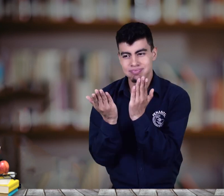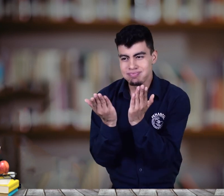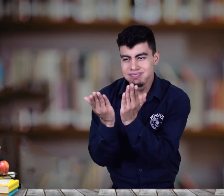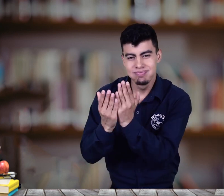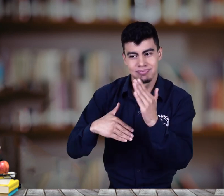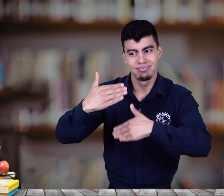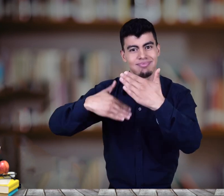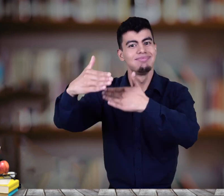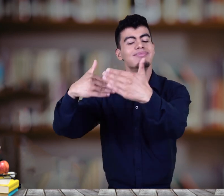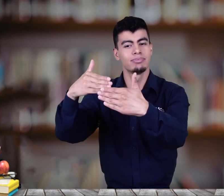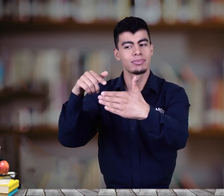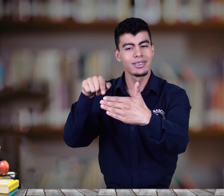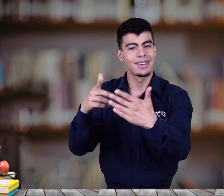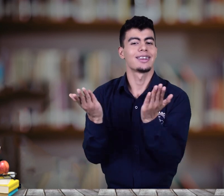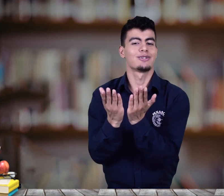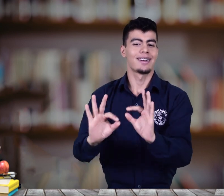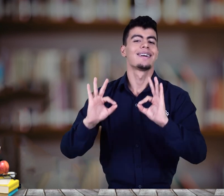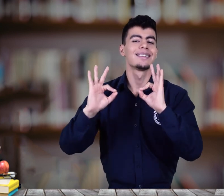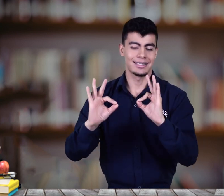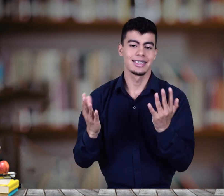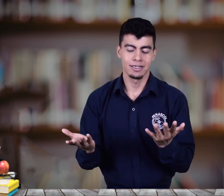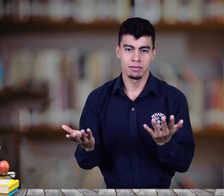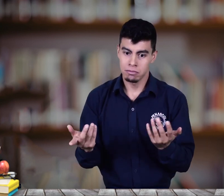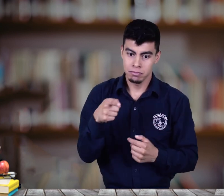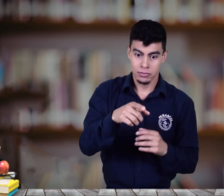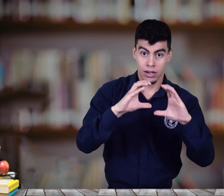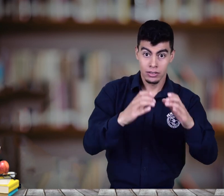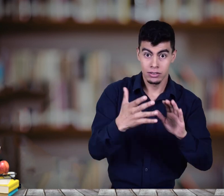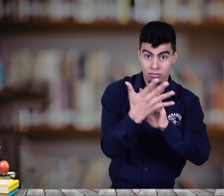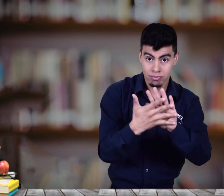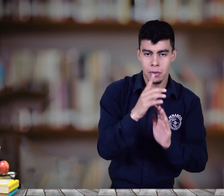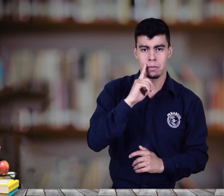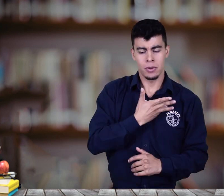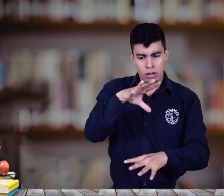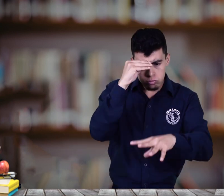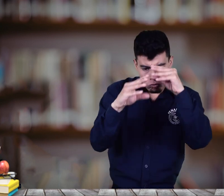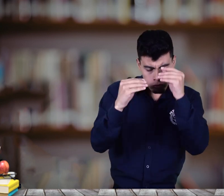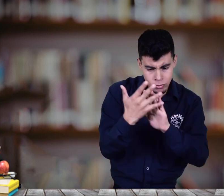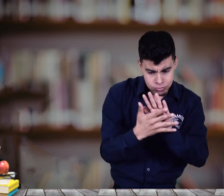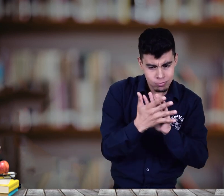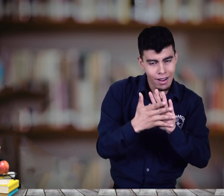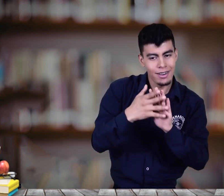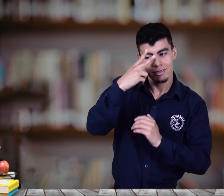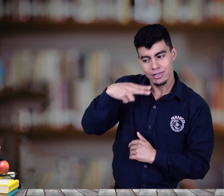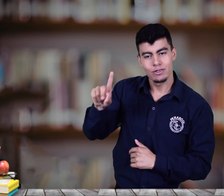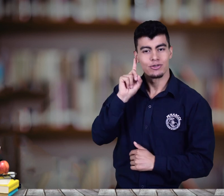lengua e identidad, entre otras variables del proceso, y así lograr una educación de calidad, sumando el